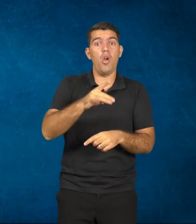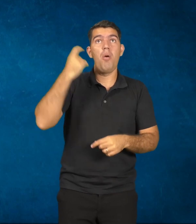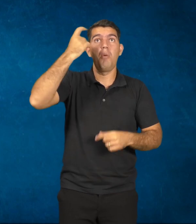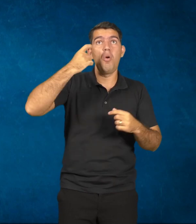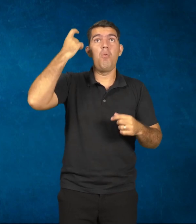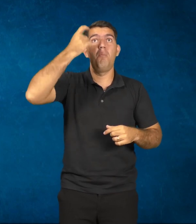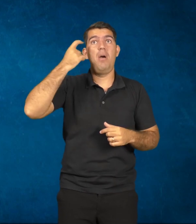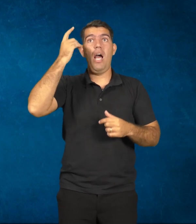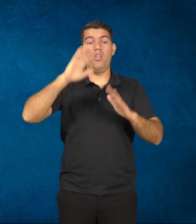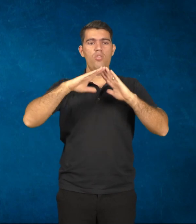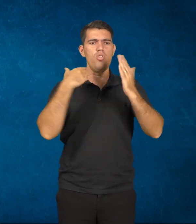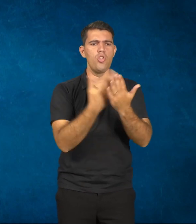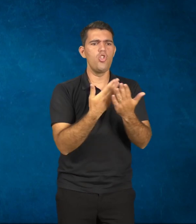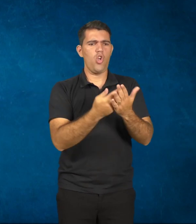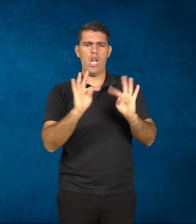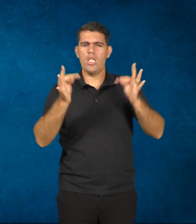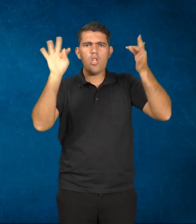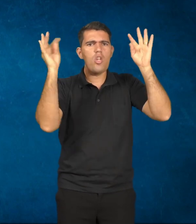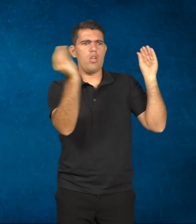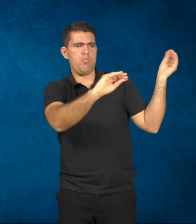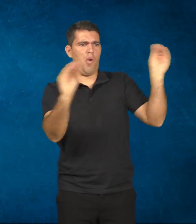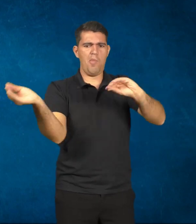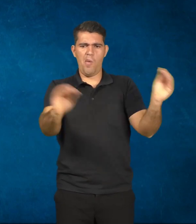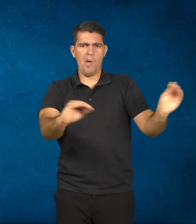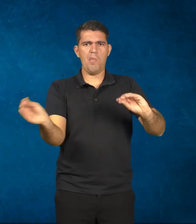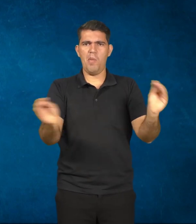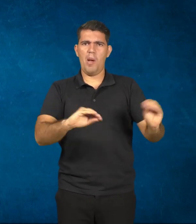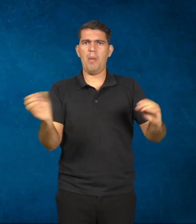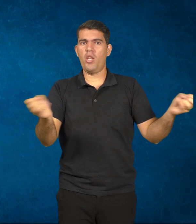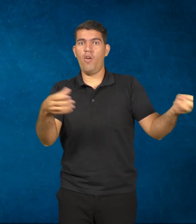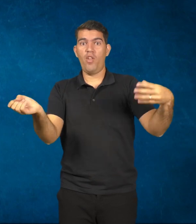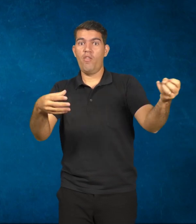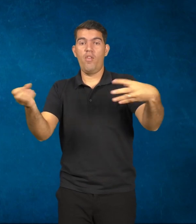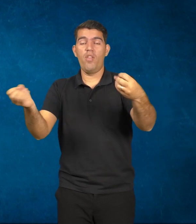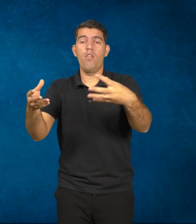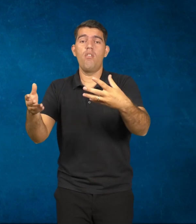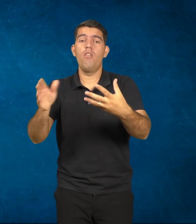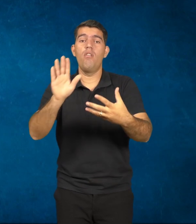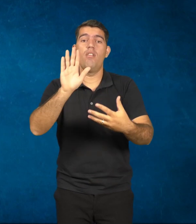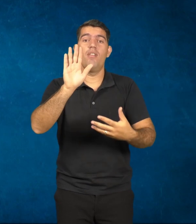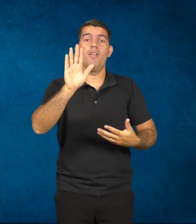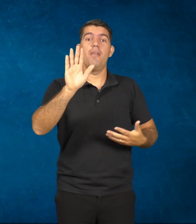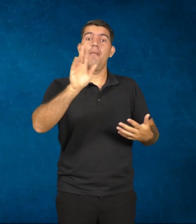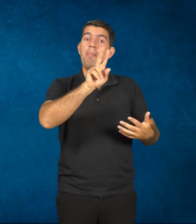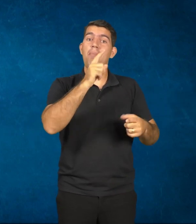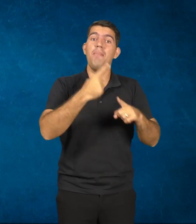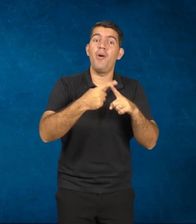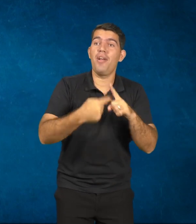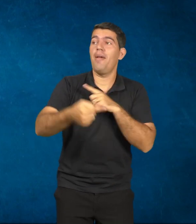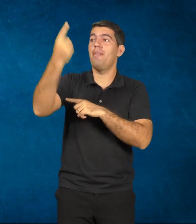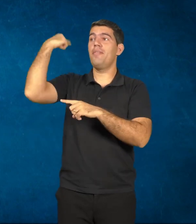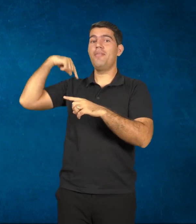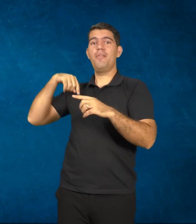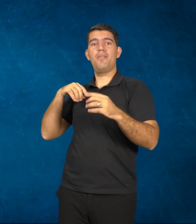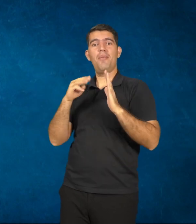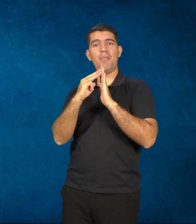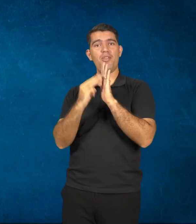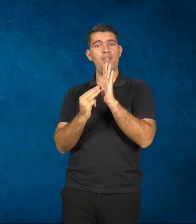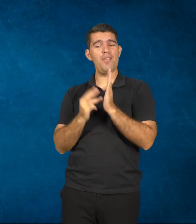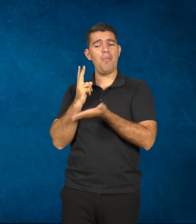dotar a escola de novas tecnologias, essas novas aí bem relativizadas, para reforçar velhas metodologias. E é isso que a gente não